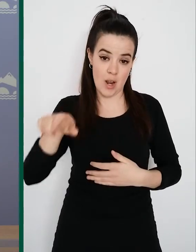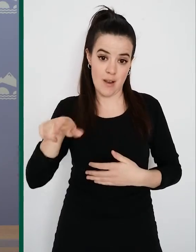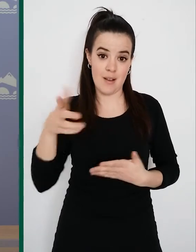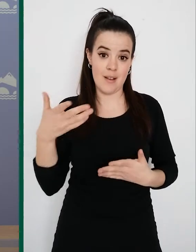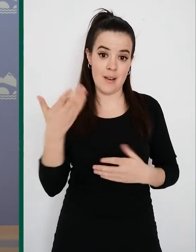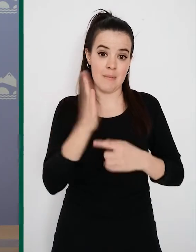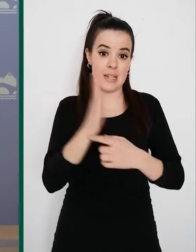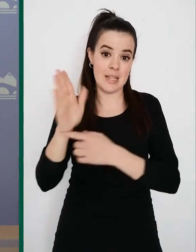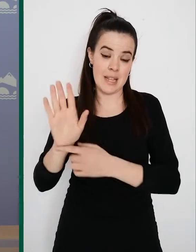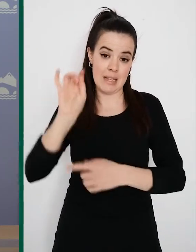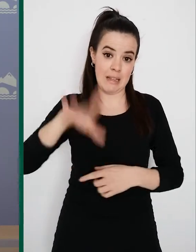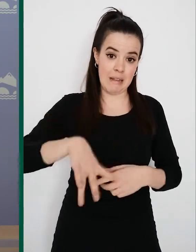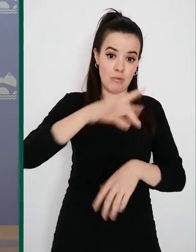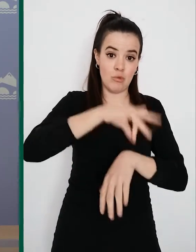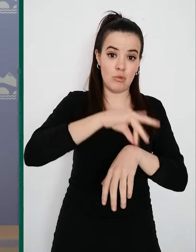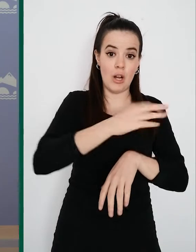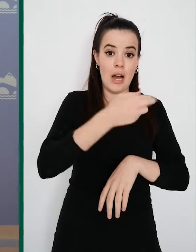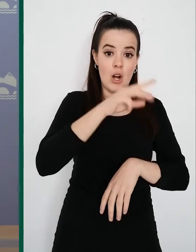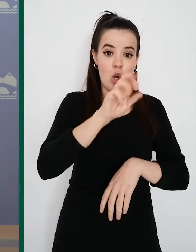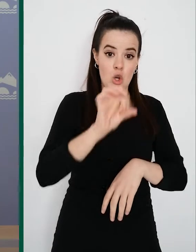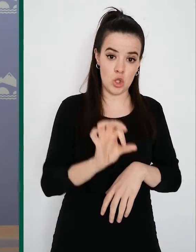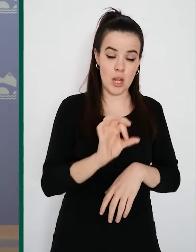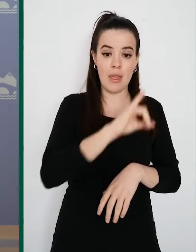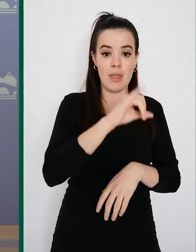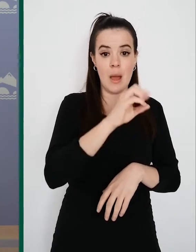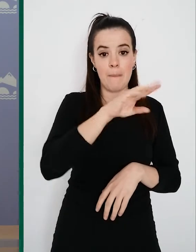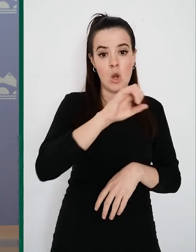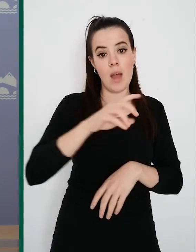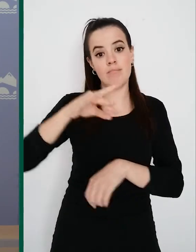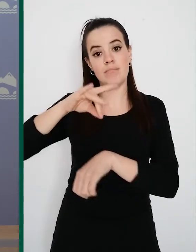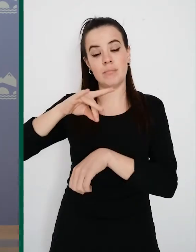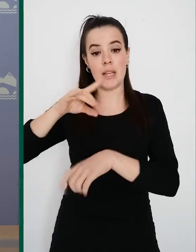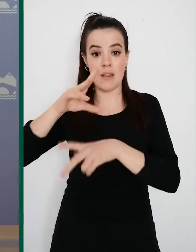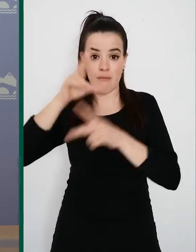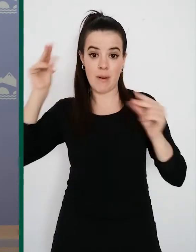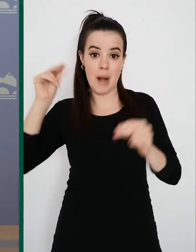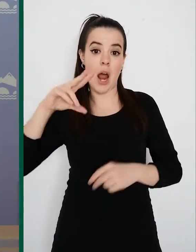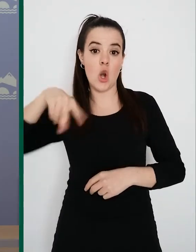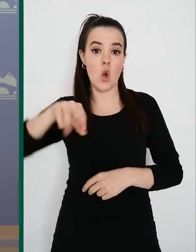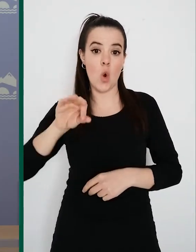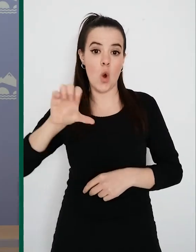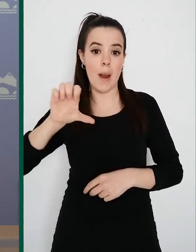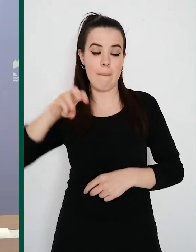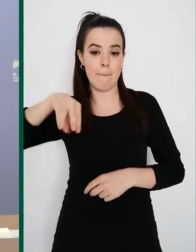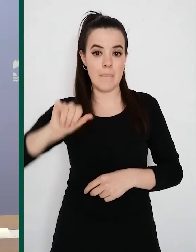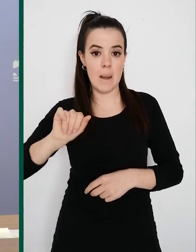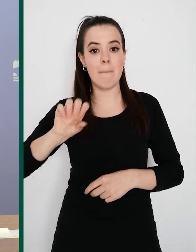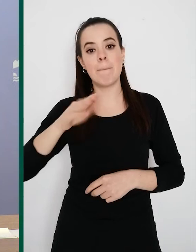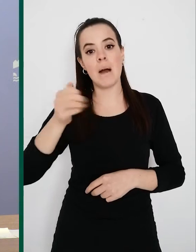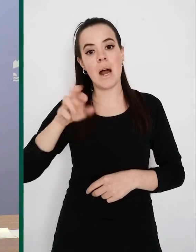el doctor Carlos Zapiola y Noemí Marauri. Ambos están trabajando en la cabeza de la atención primaria. Hemos insistido